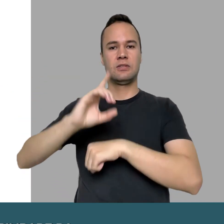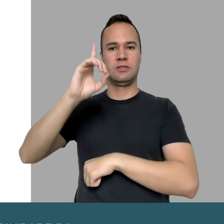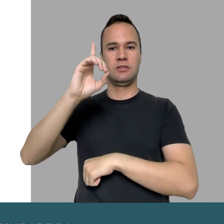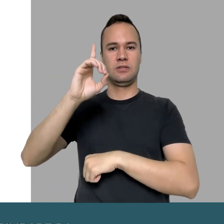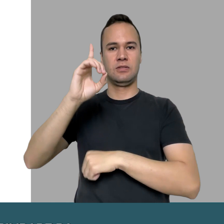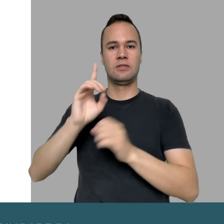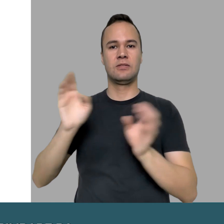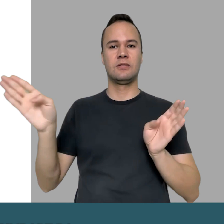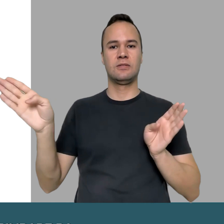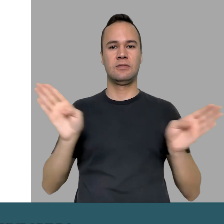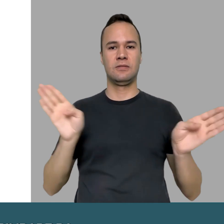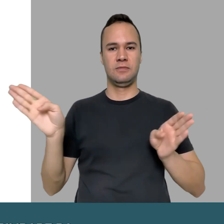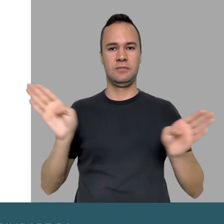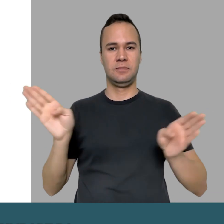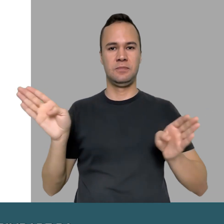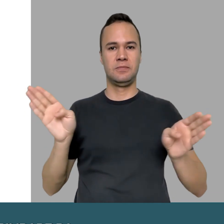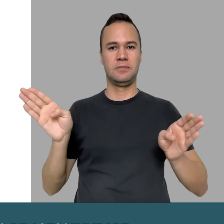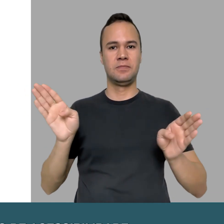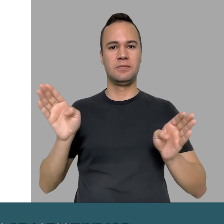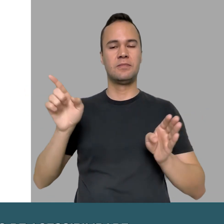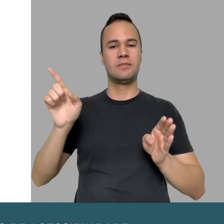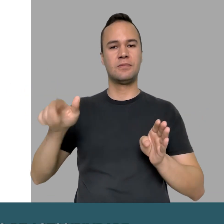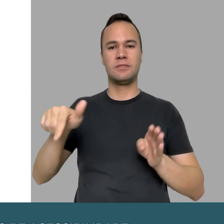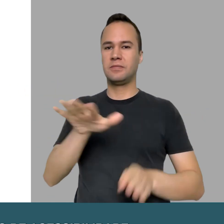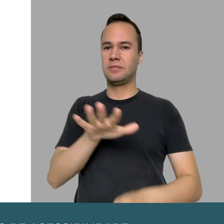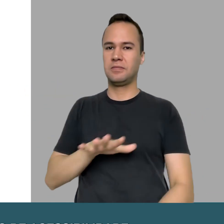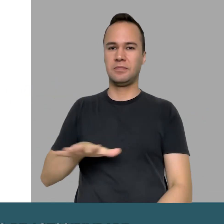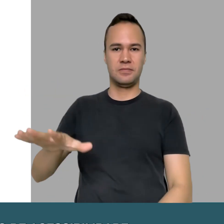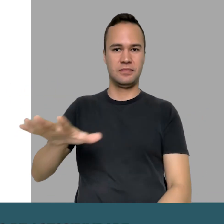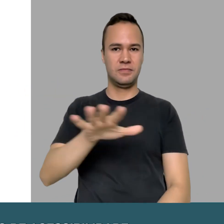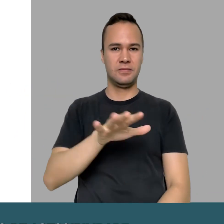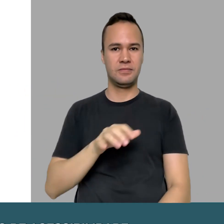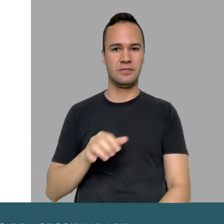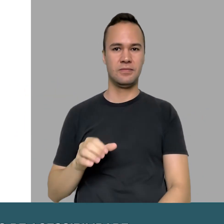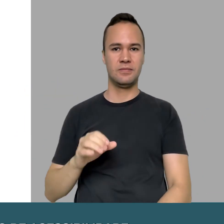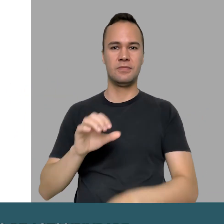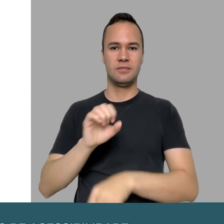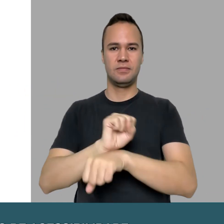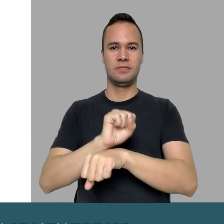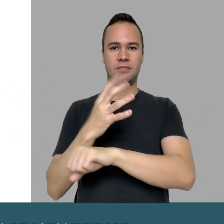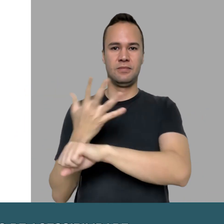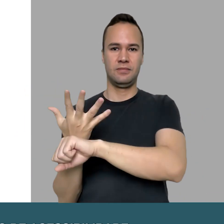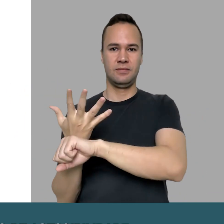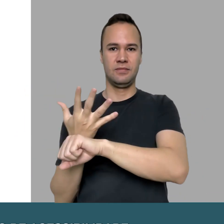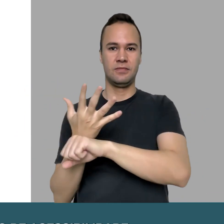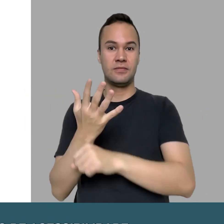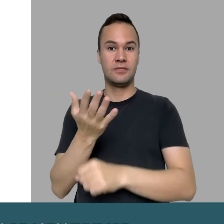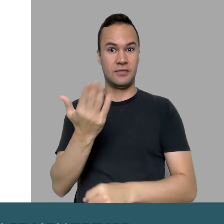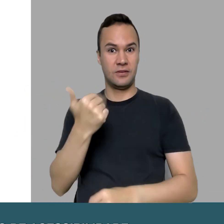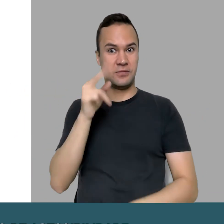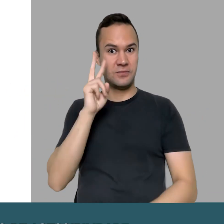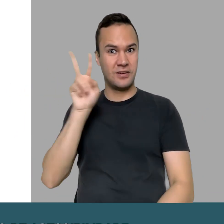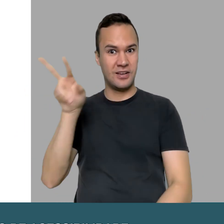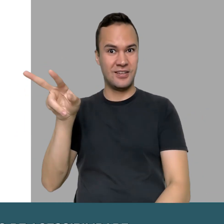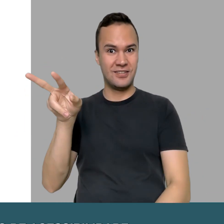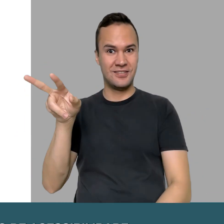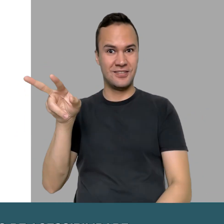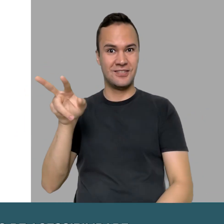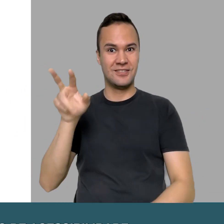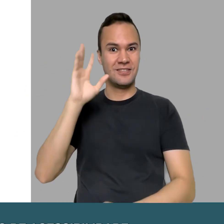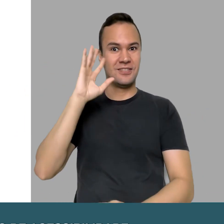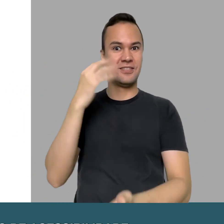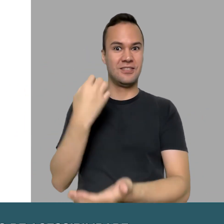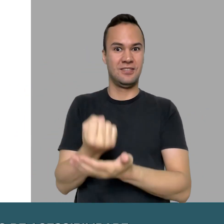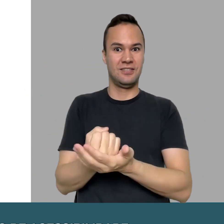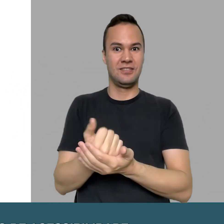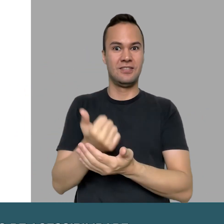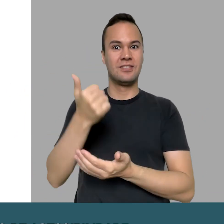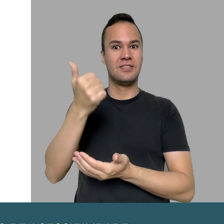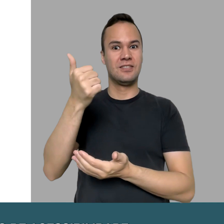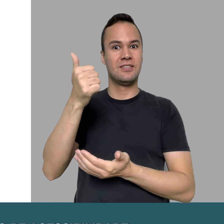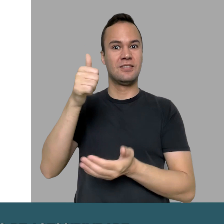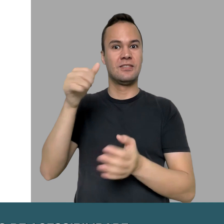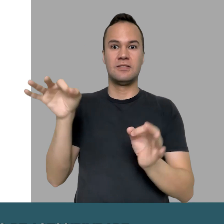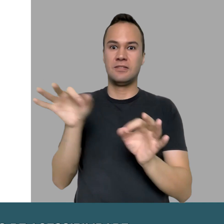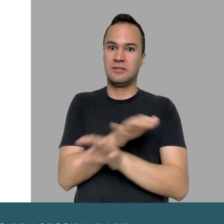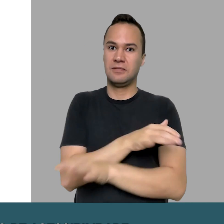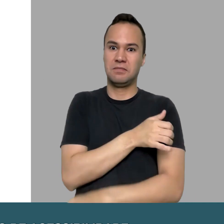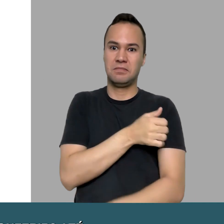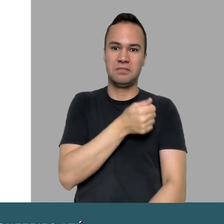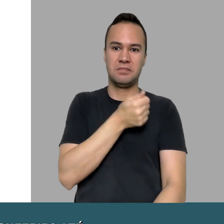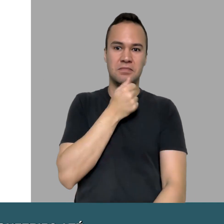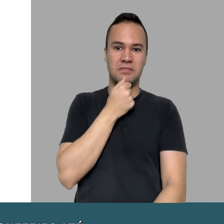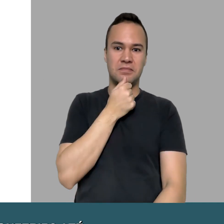que são ministrados pela Coordenação de Acessibilidade e Desenho Universal da